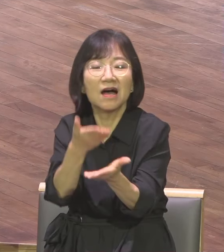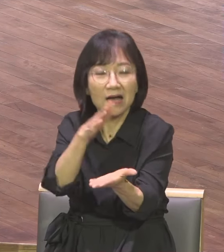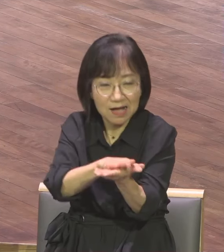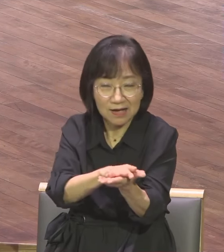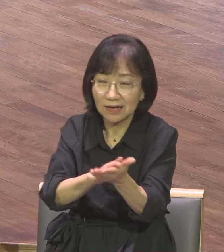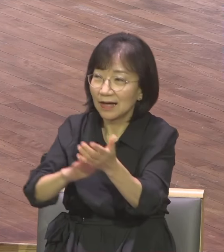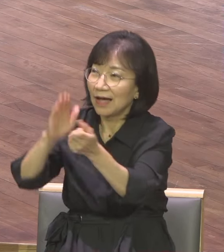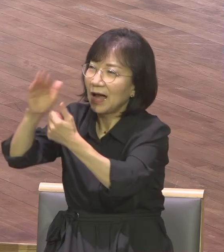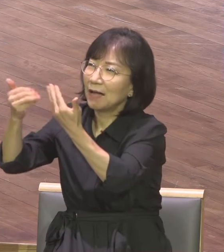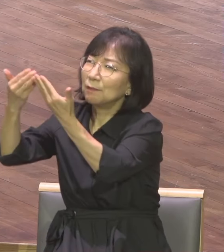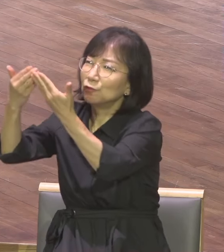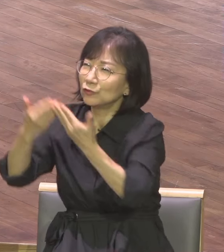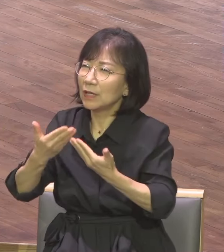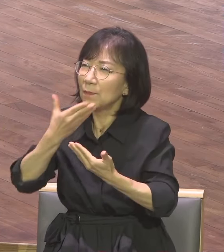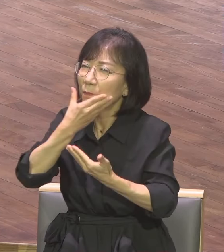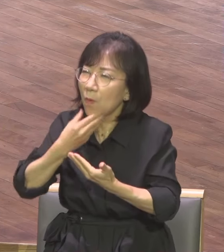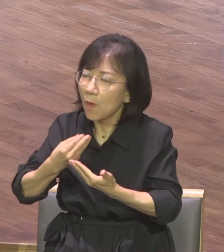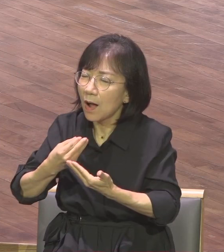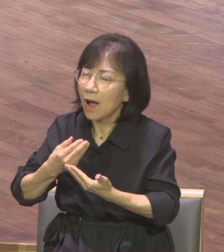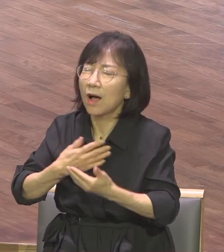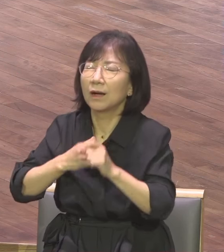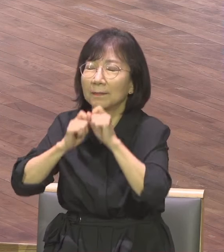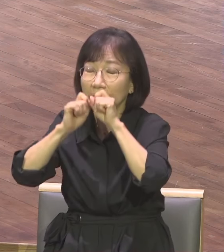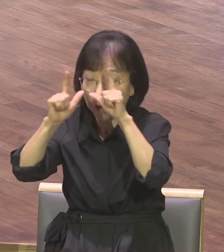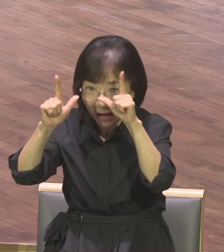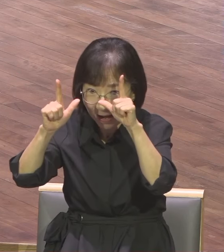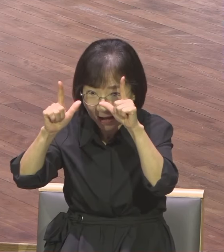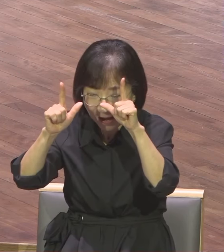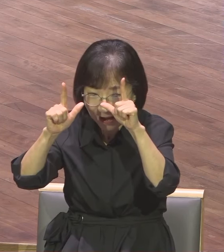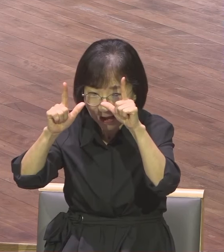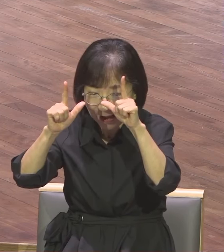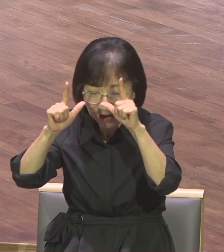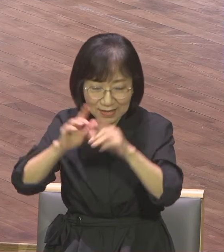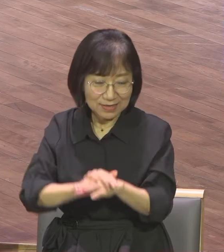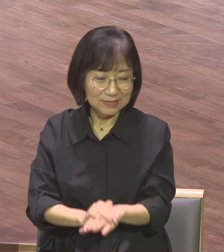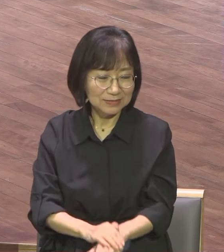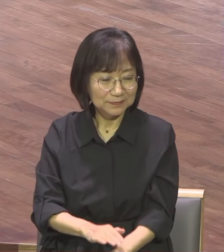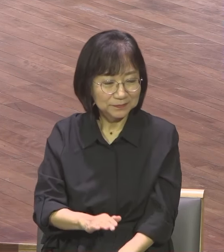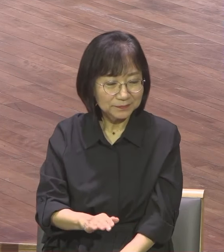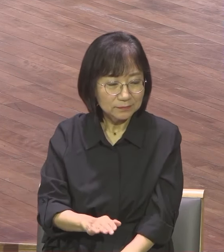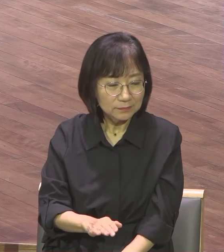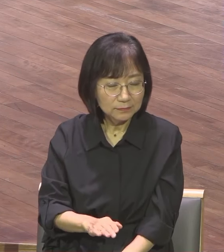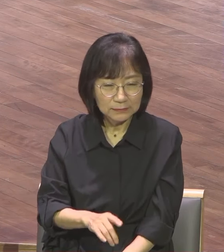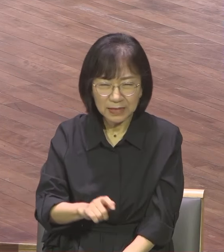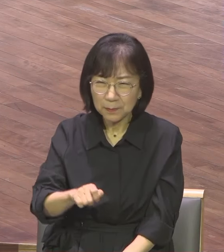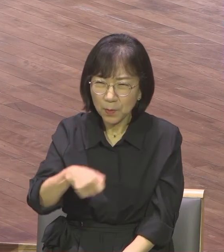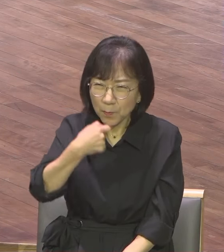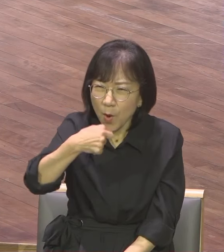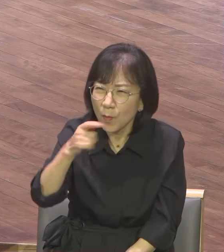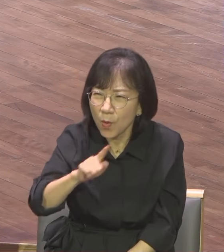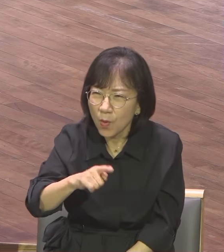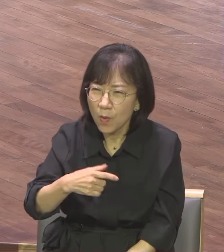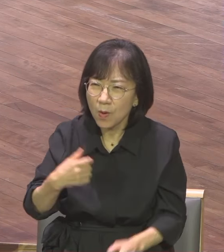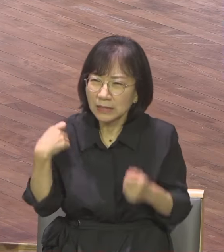바로 이런 것이구나 깨달으면서 우리의 삶이 무엇을 먹을까 마실까 입을까 인생이 아니라